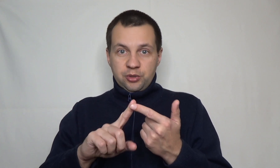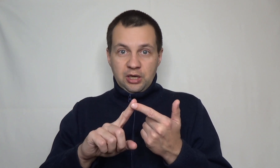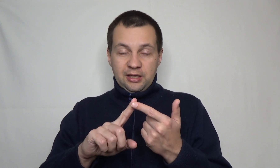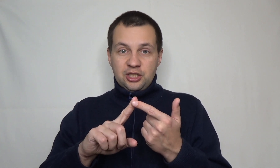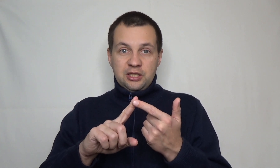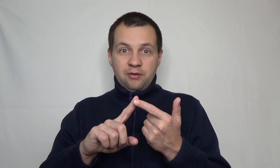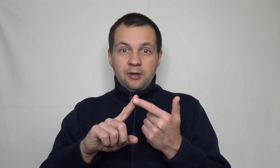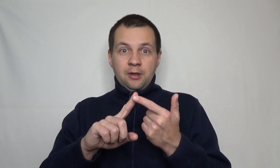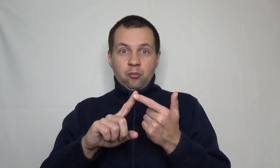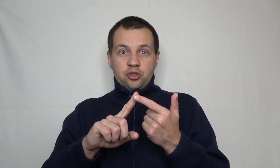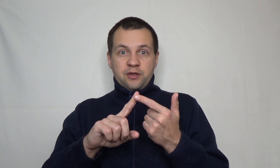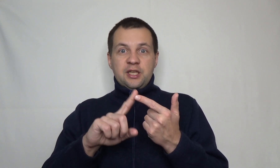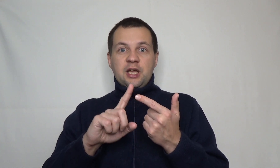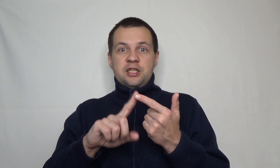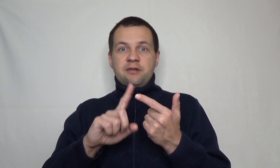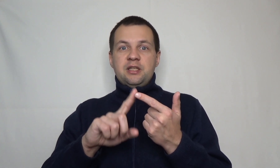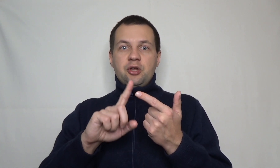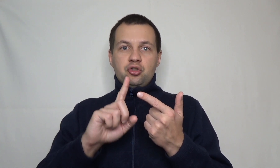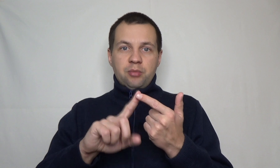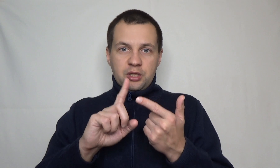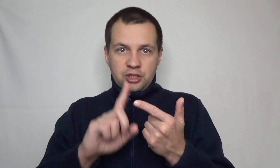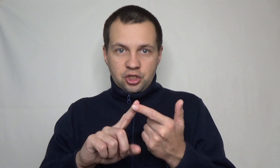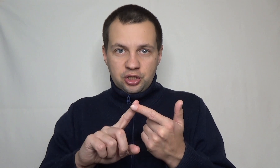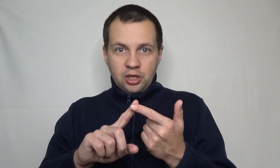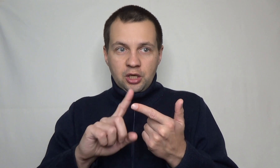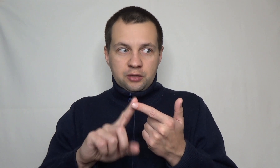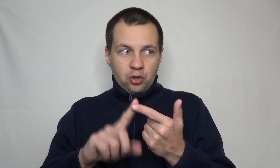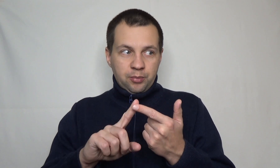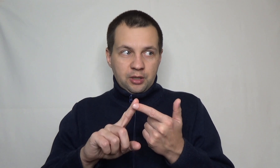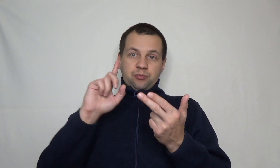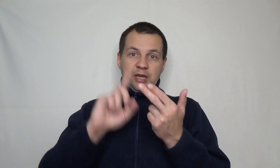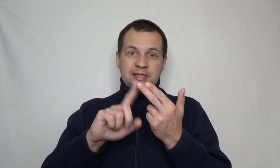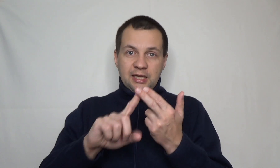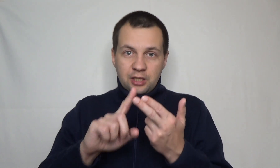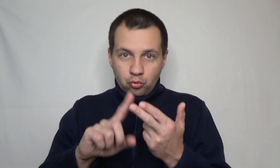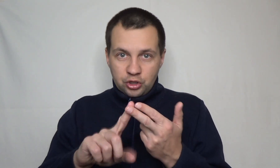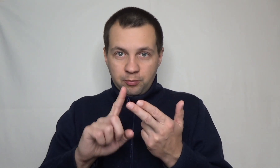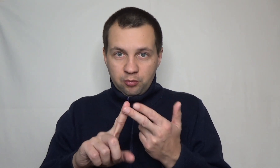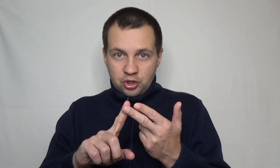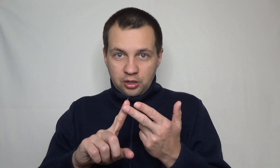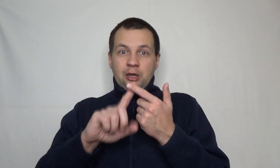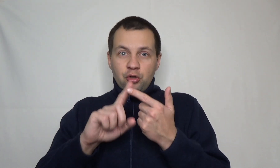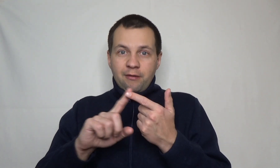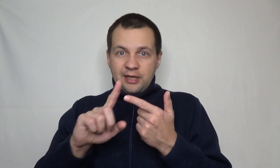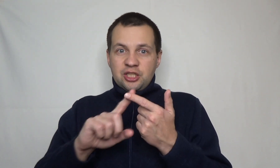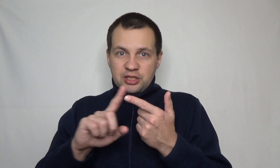потеряли. Даже если вы просто в каких-то консервативных инструментах держите свой капитал. Третий, это научиться приумножать. Второй навык я сейчас